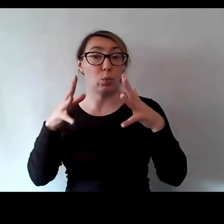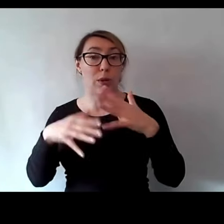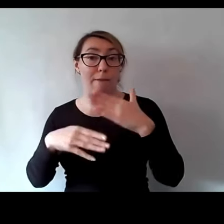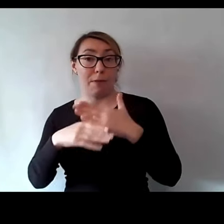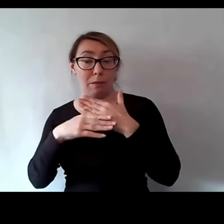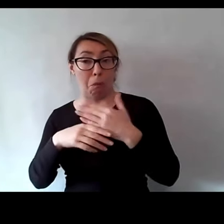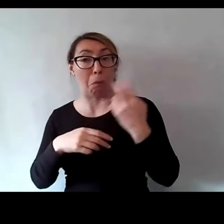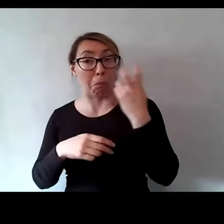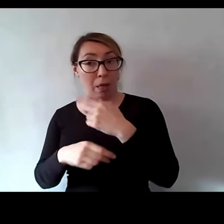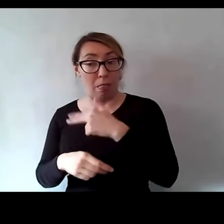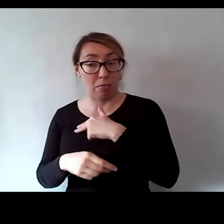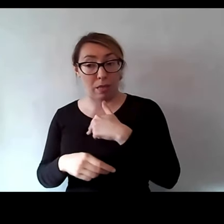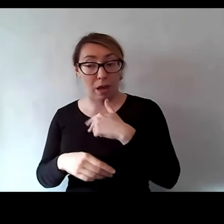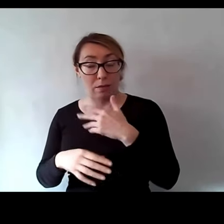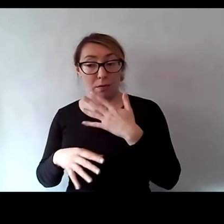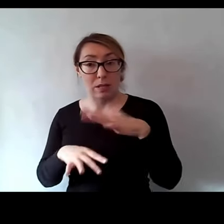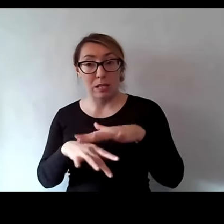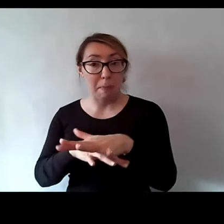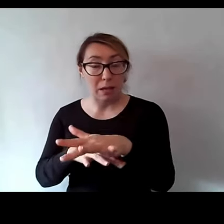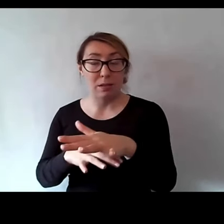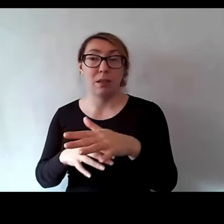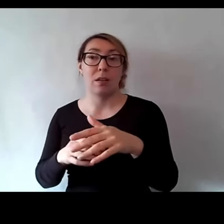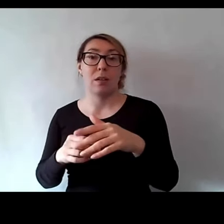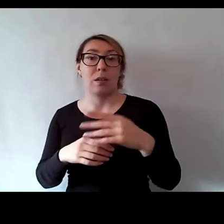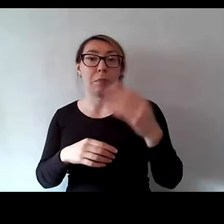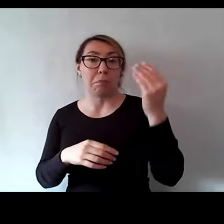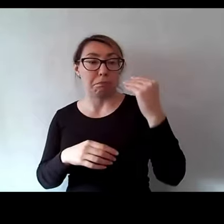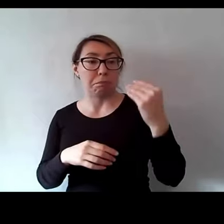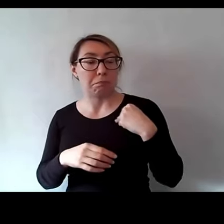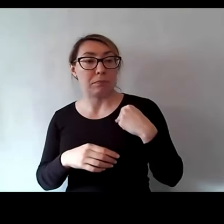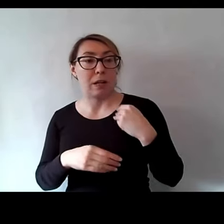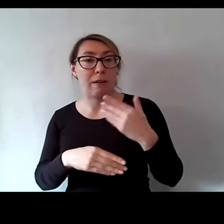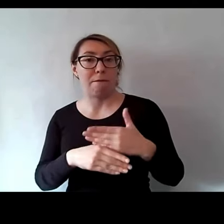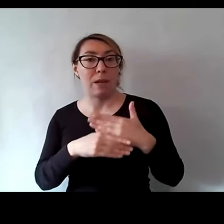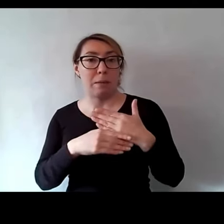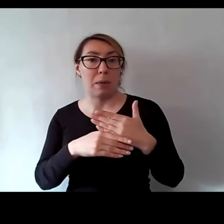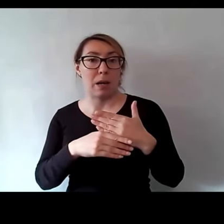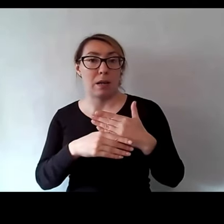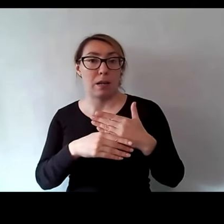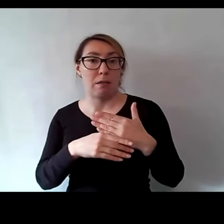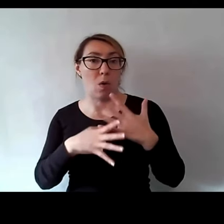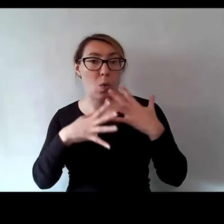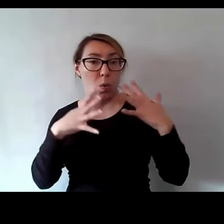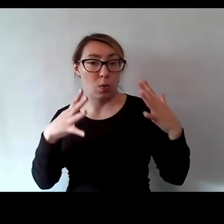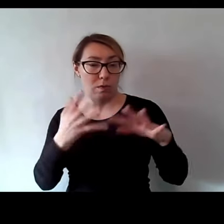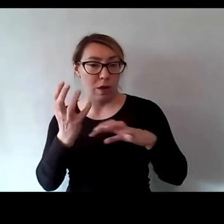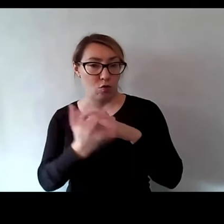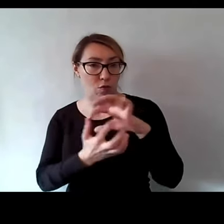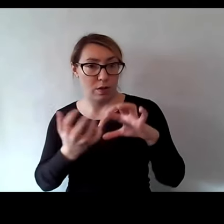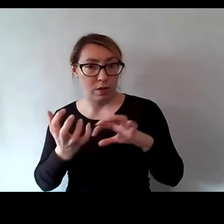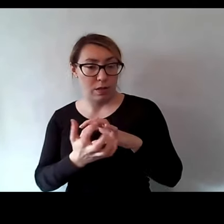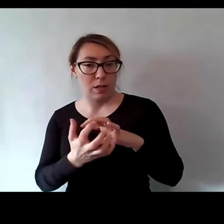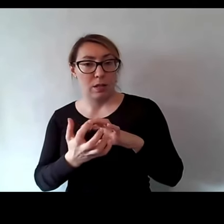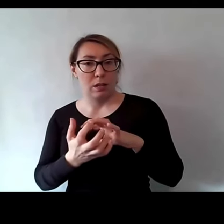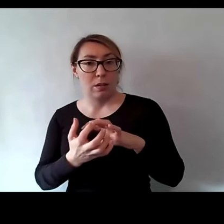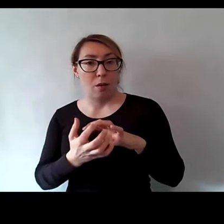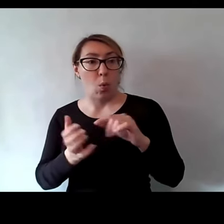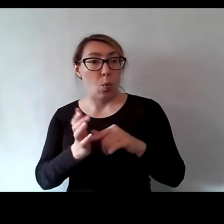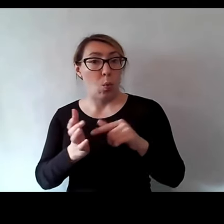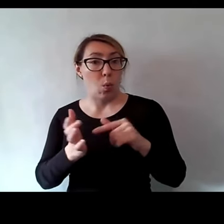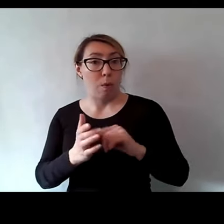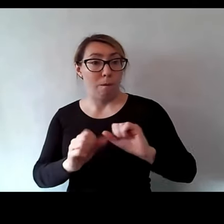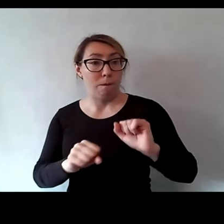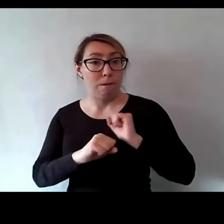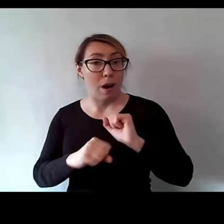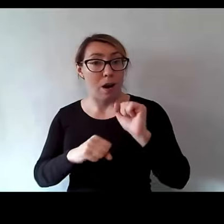naszym spacerem i dostaliśmy taki feedback od jednej z ogromnych firm na świecie całym, że to byłoby